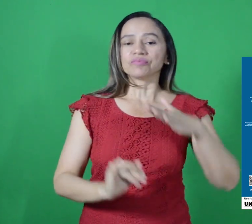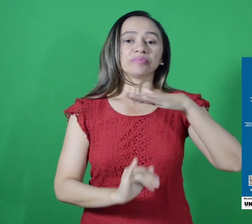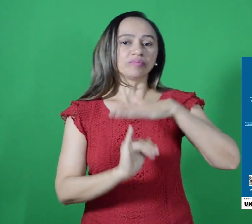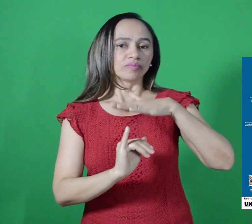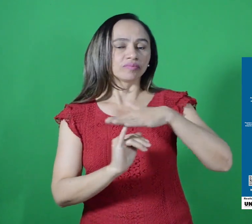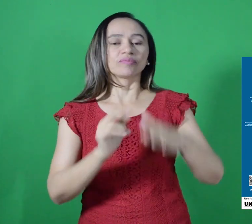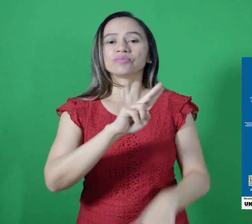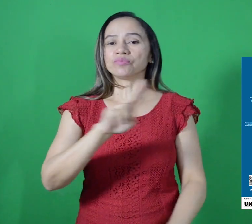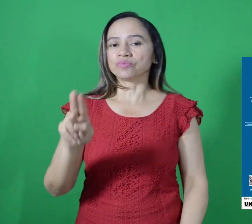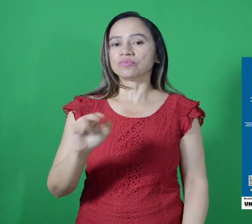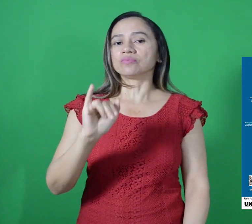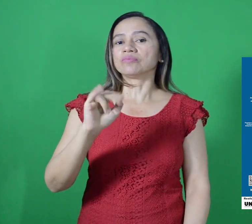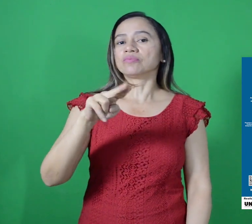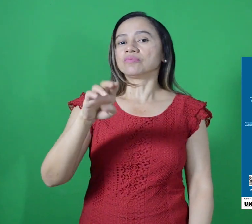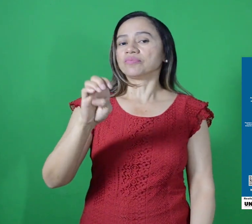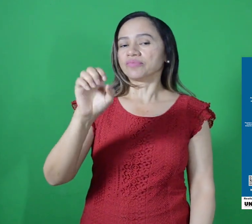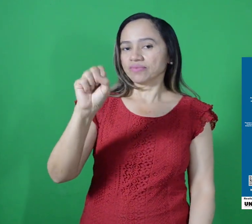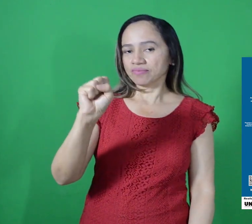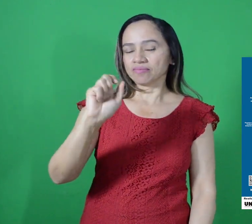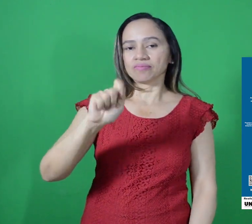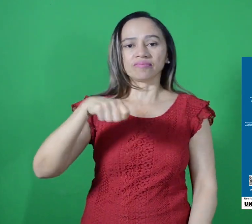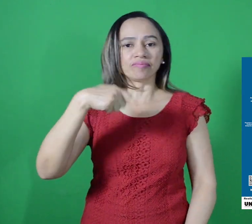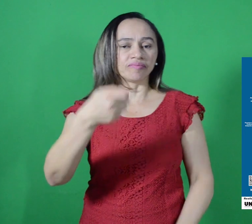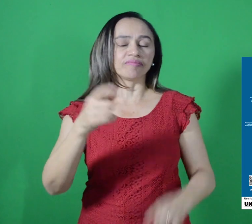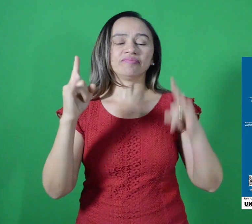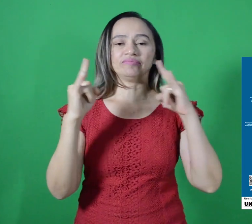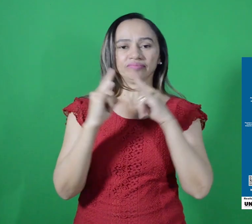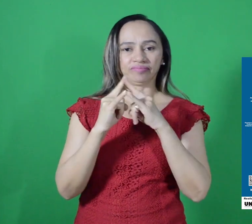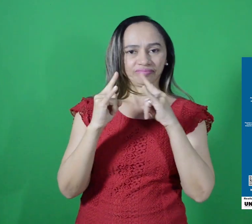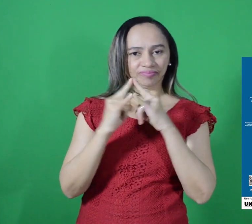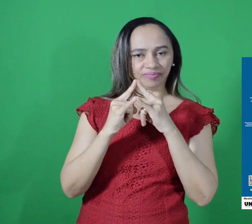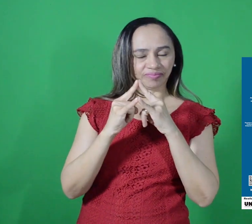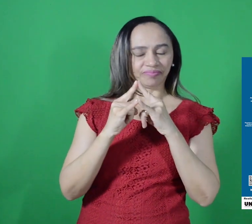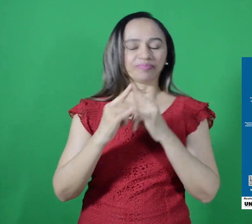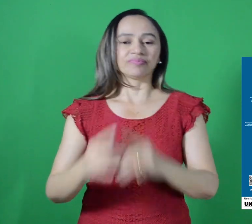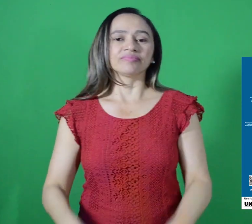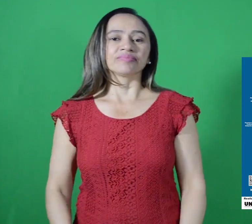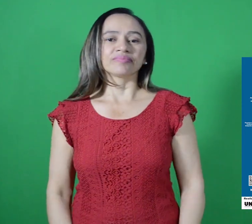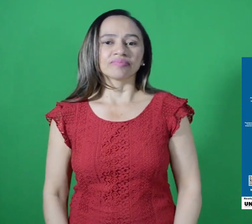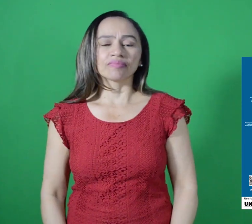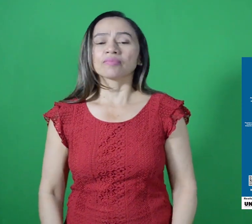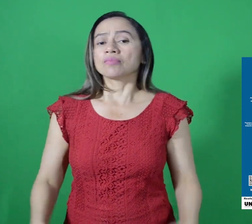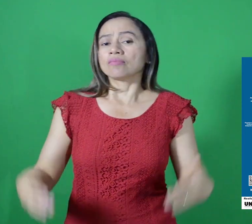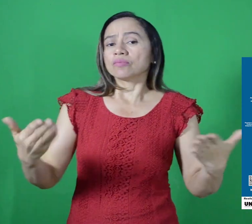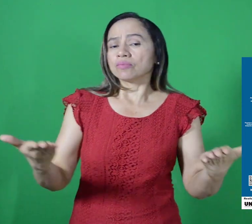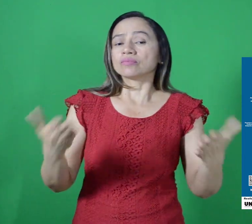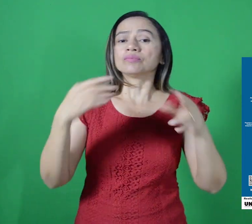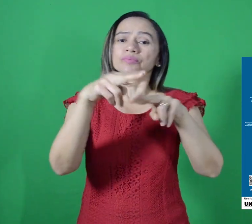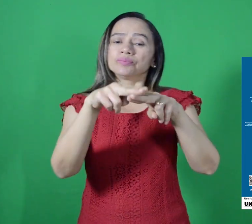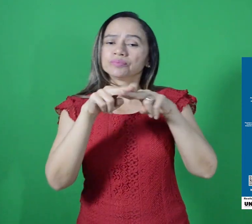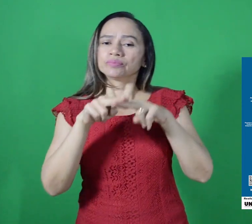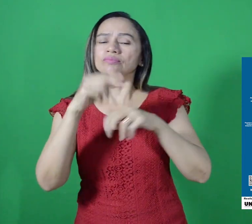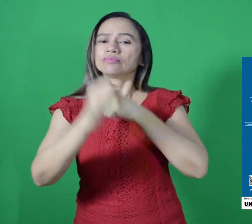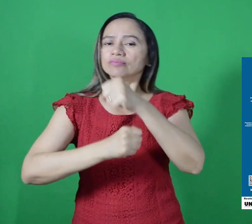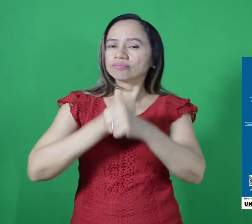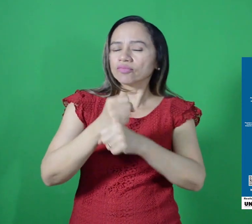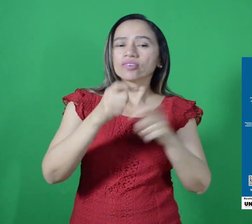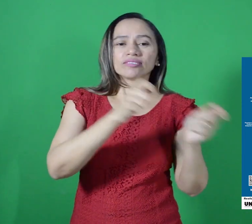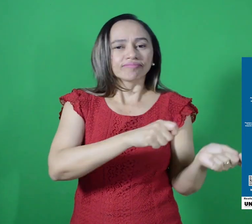iniciativa do professor surdo francês, Rouette. Hoje, essa instituição tem o nome